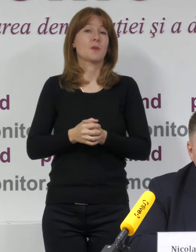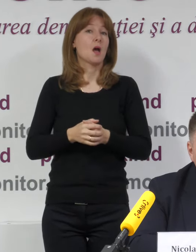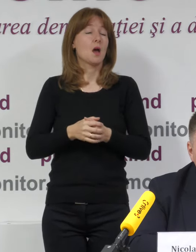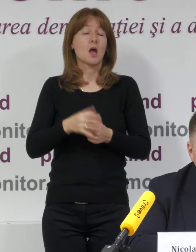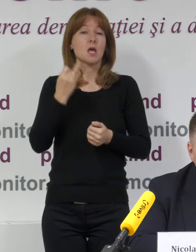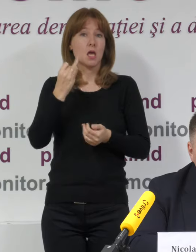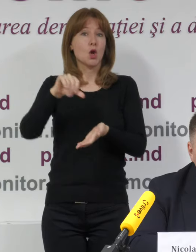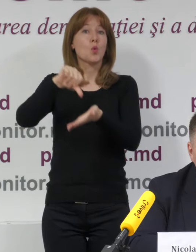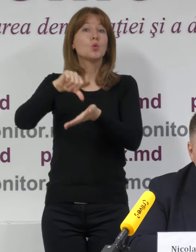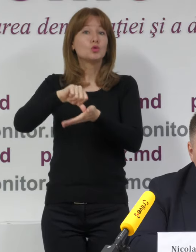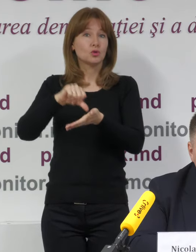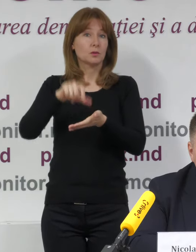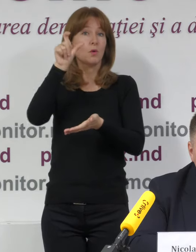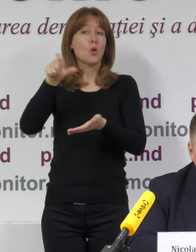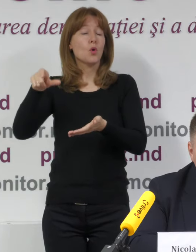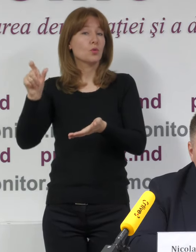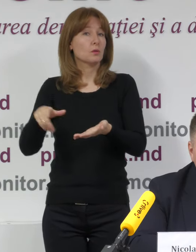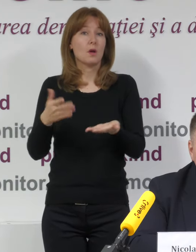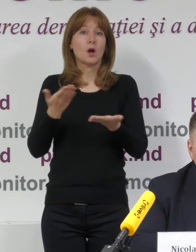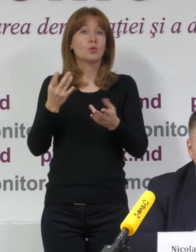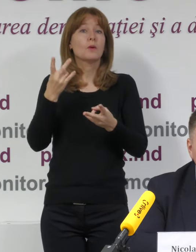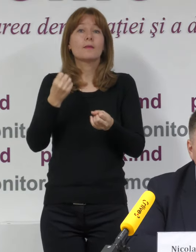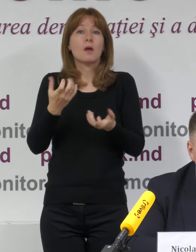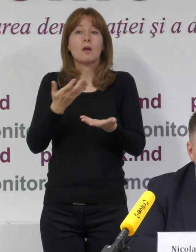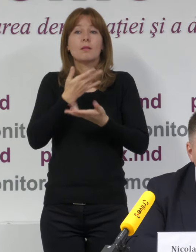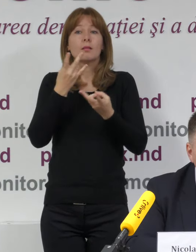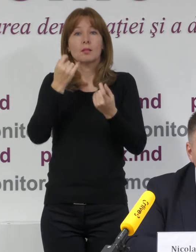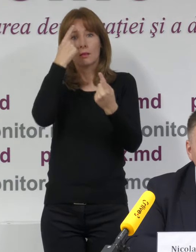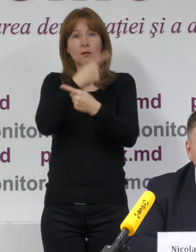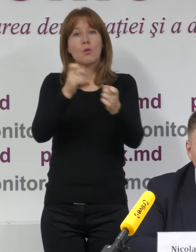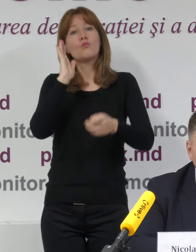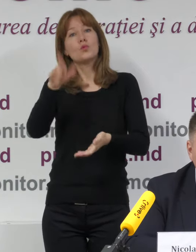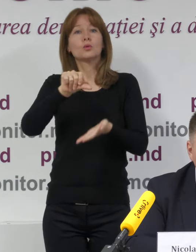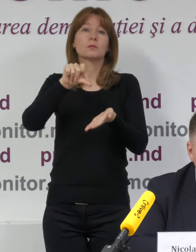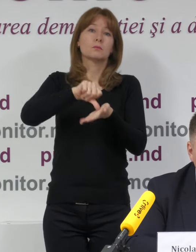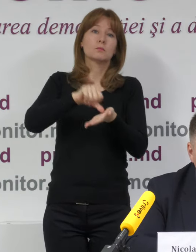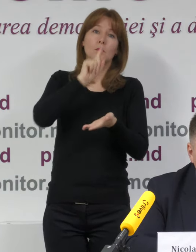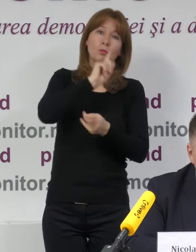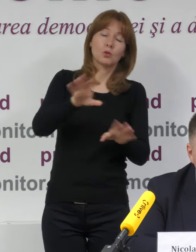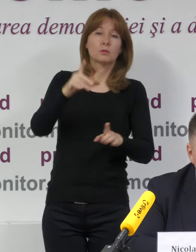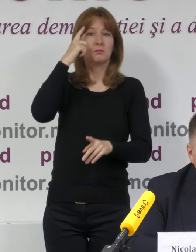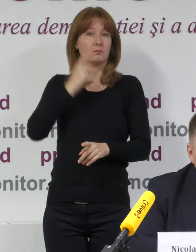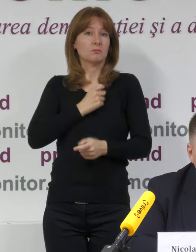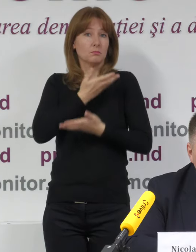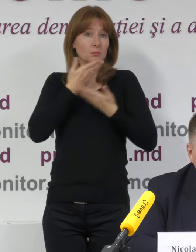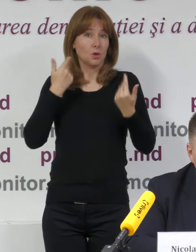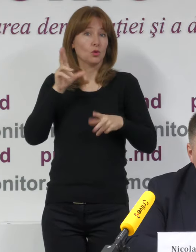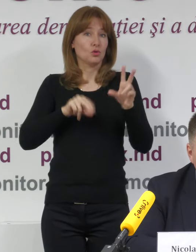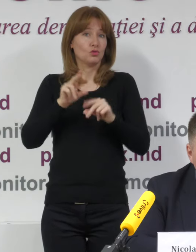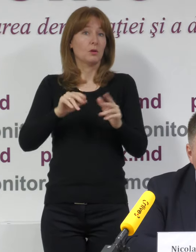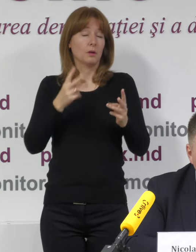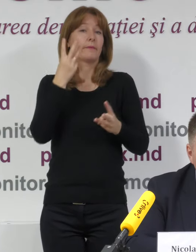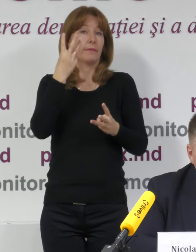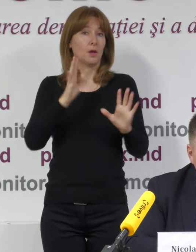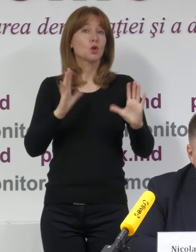nejustificată a persoanelor neautorizate în încinta secției de votare sau în raza de 100 de metri de la aceasta, au fost constatate trei cazuri.